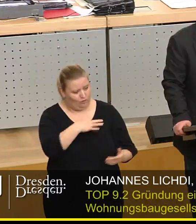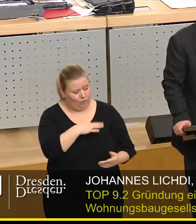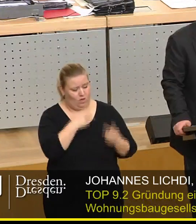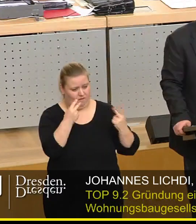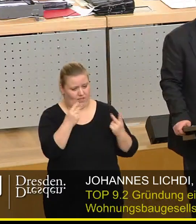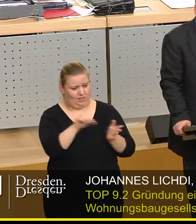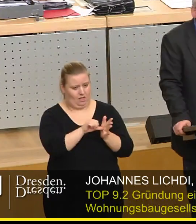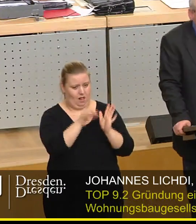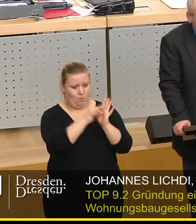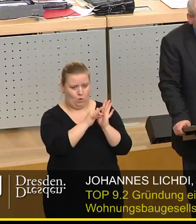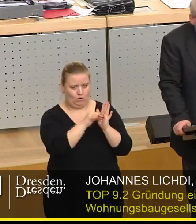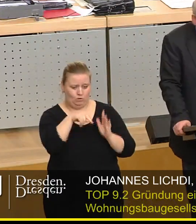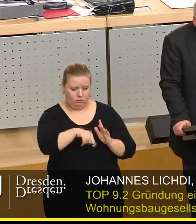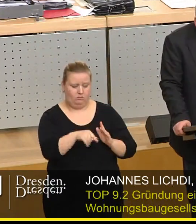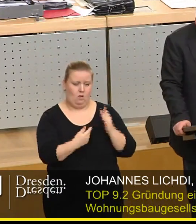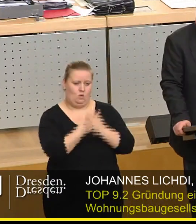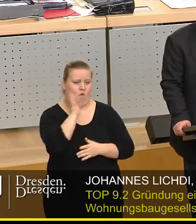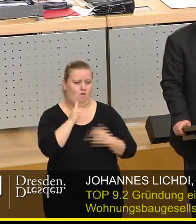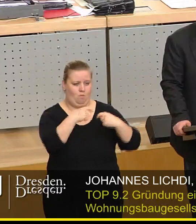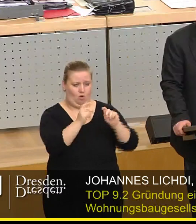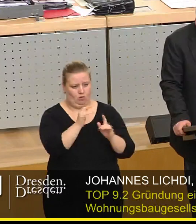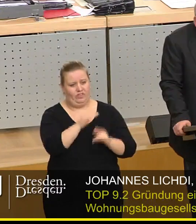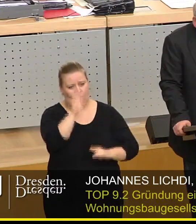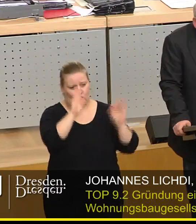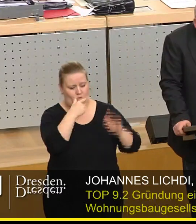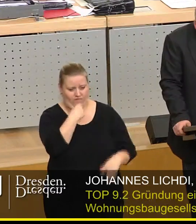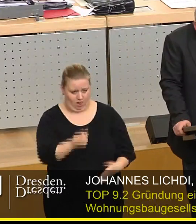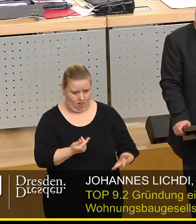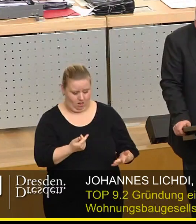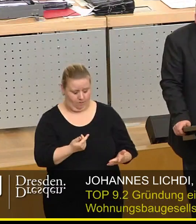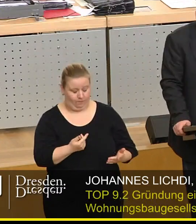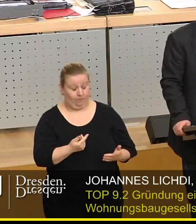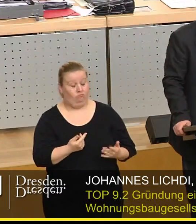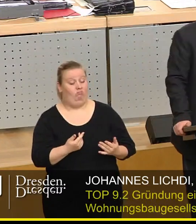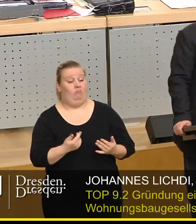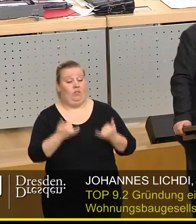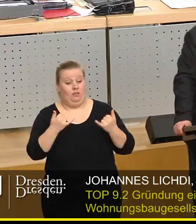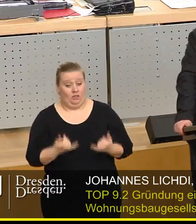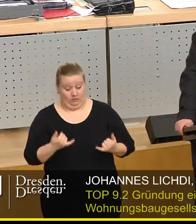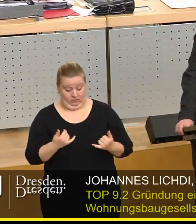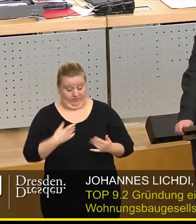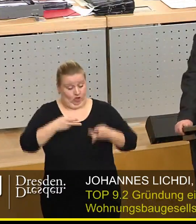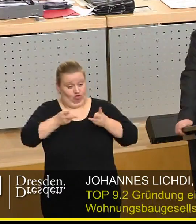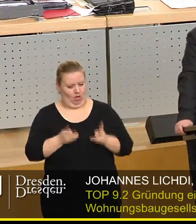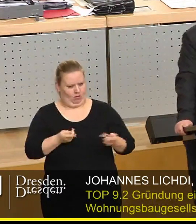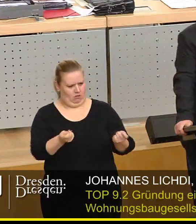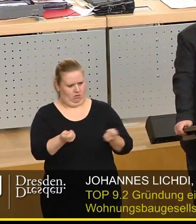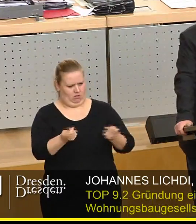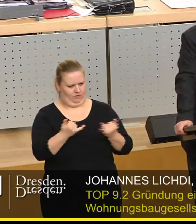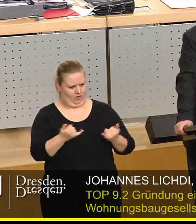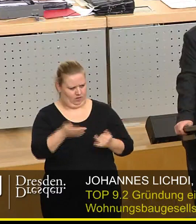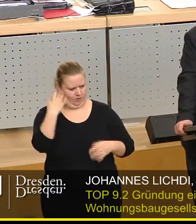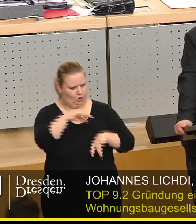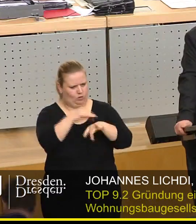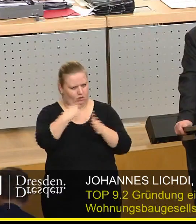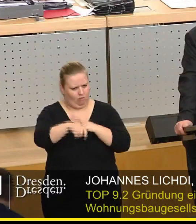uns ein ganz zentraler Punkt, um dieser neuen VOBA zuzustimmen. Nun ist die Frage der Steuerung durch die Stadt schon angesprochen worden. Frau